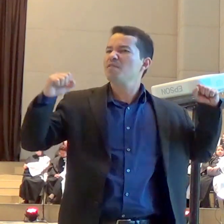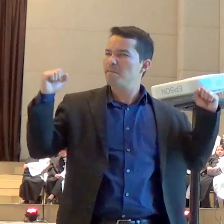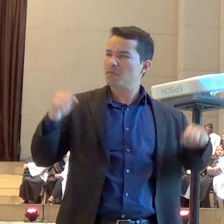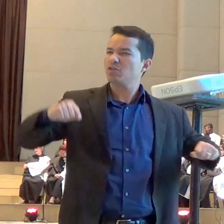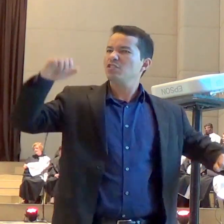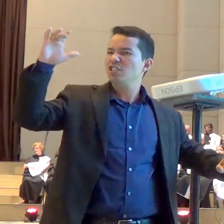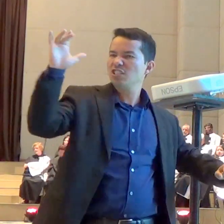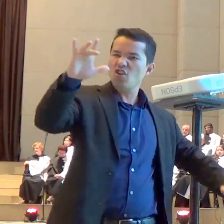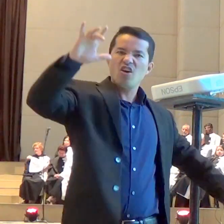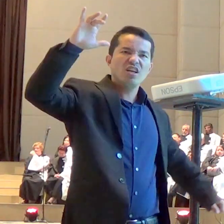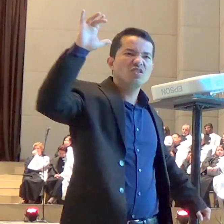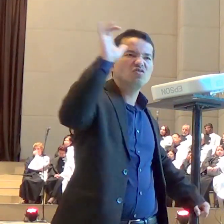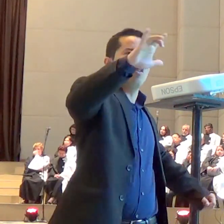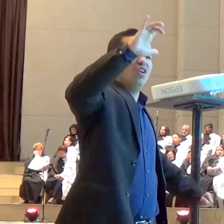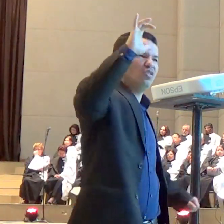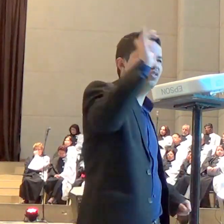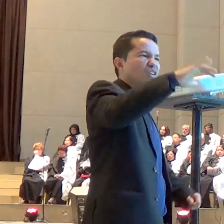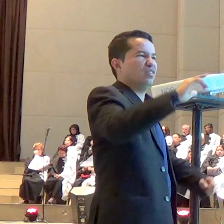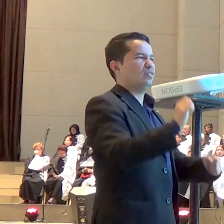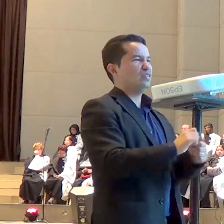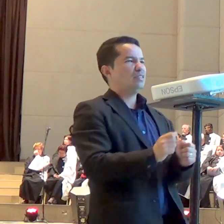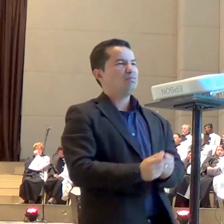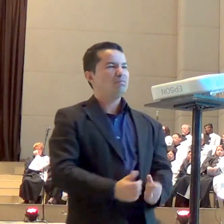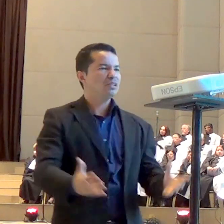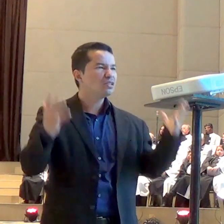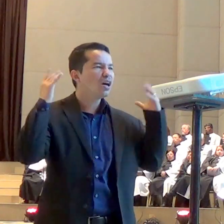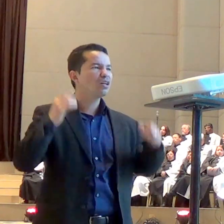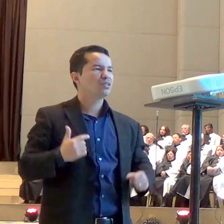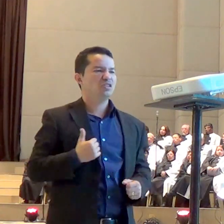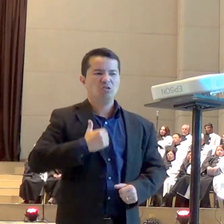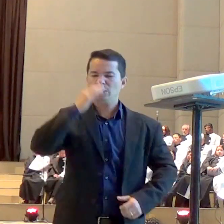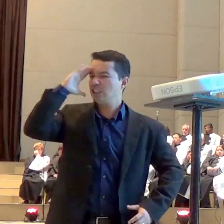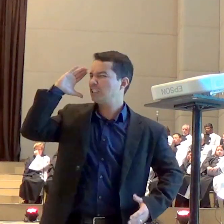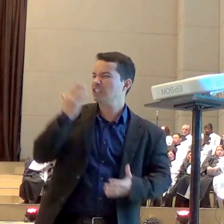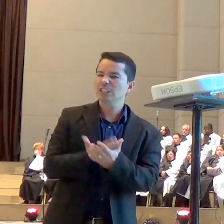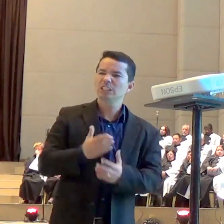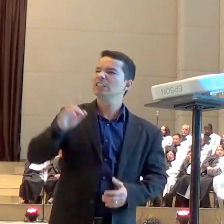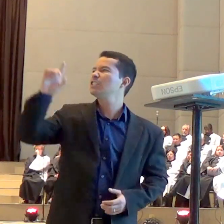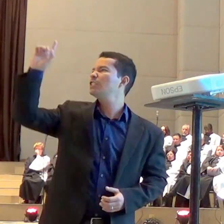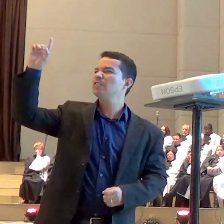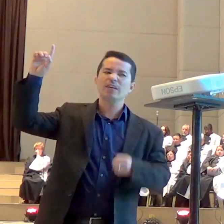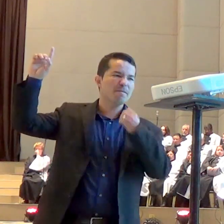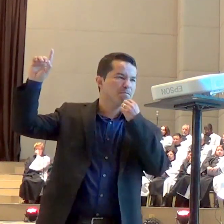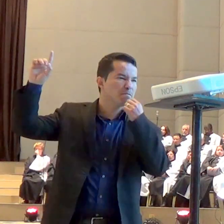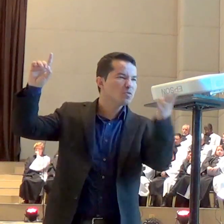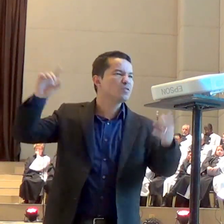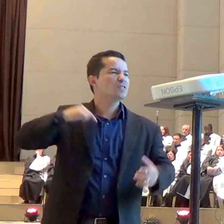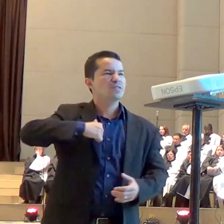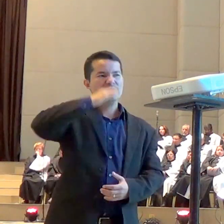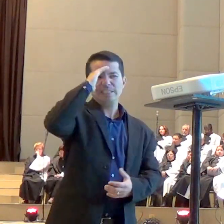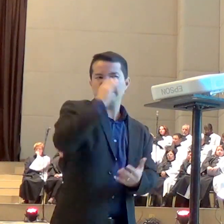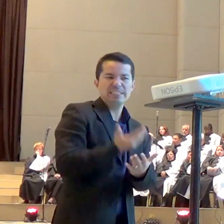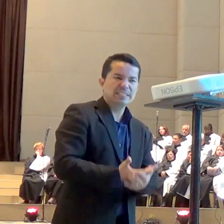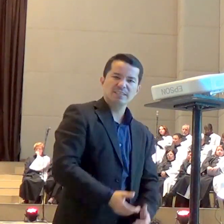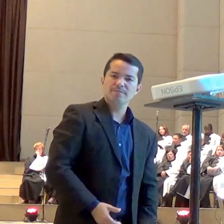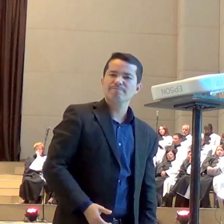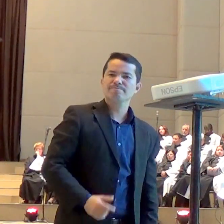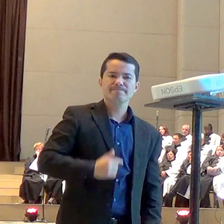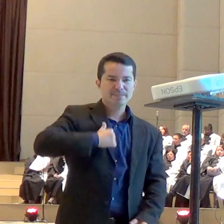eu creio na grandeza e na bondade de Deus eu creio que quando a gente ora